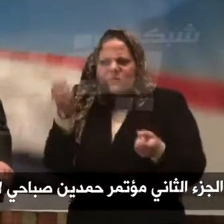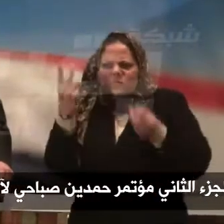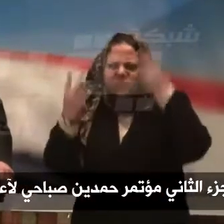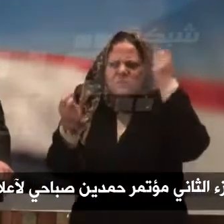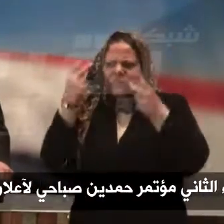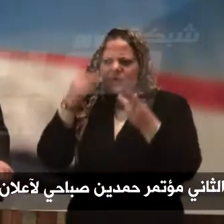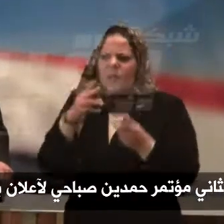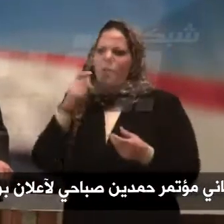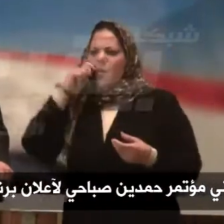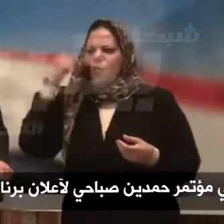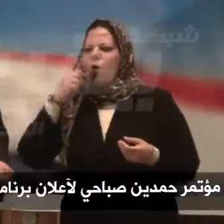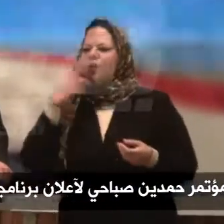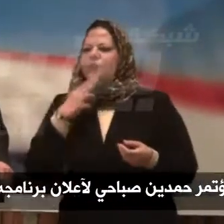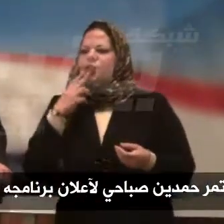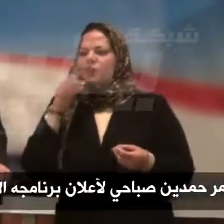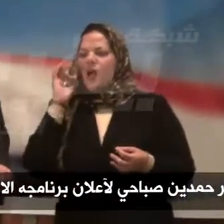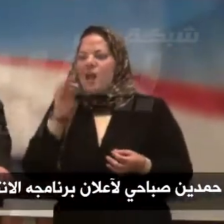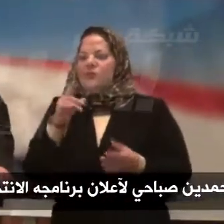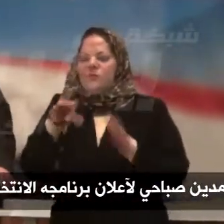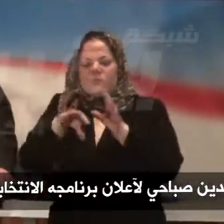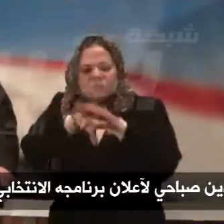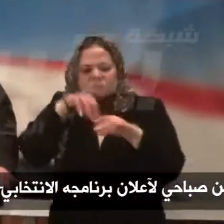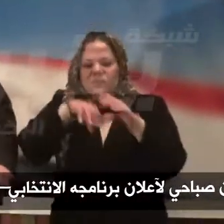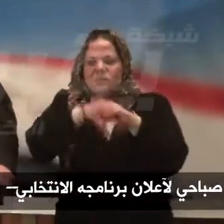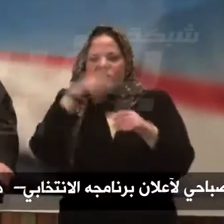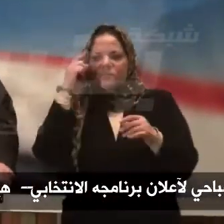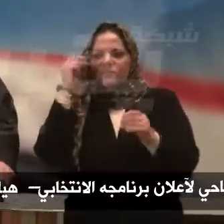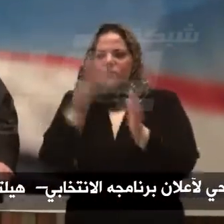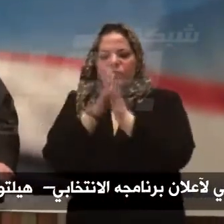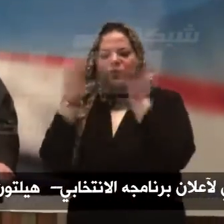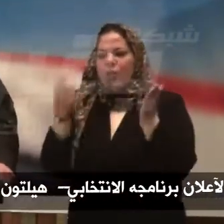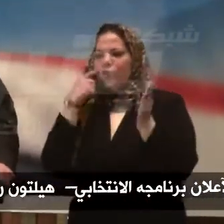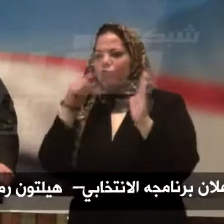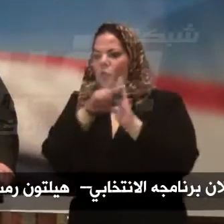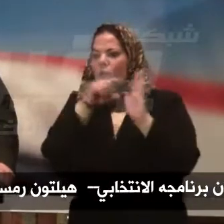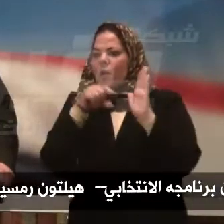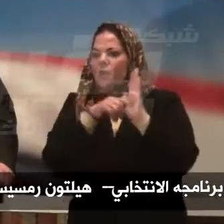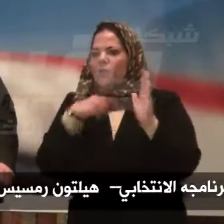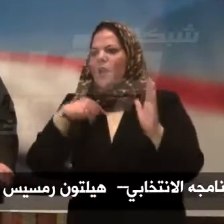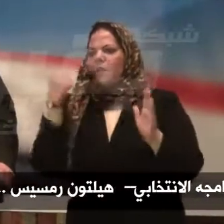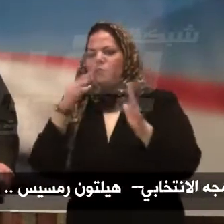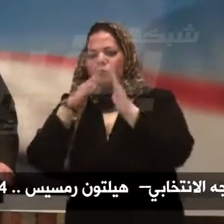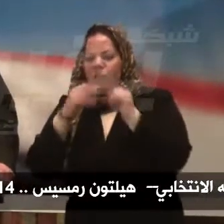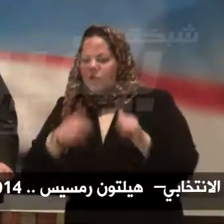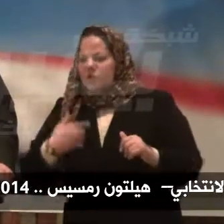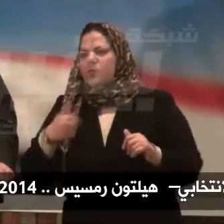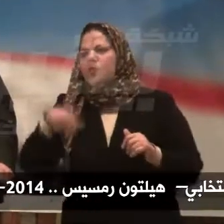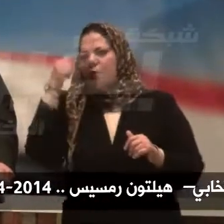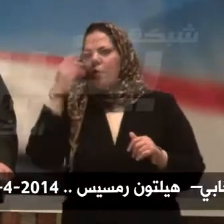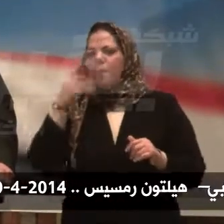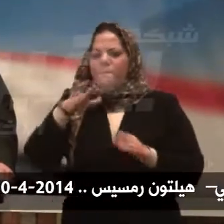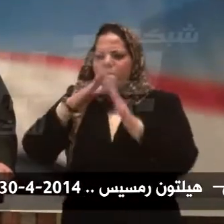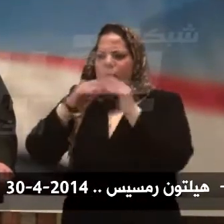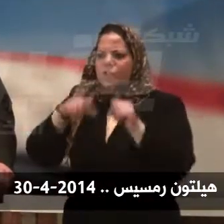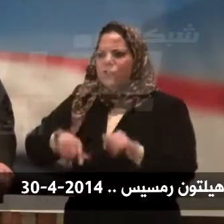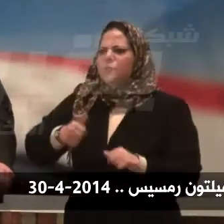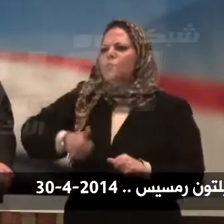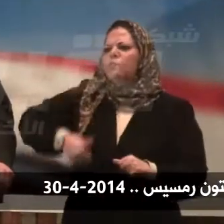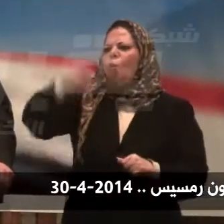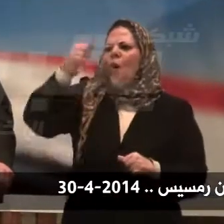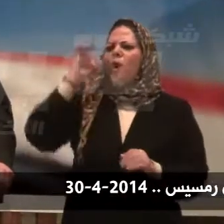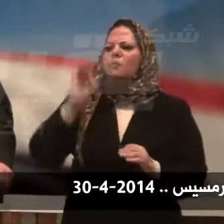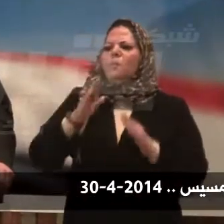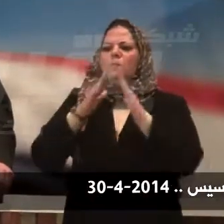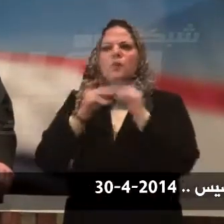مهنية واحترافية في كل جهاز تمكنها من ان تكون دولة شابة كما